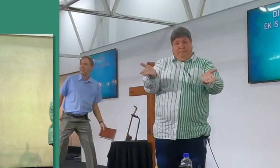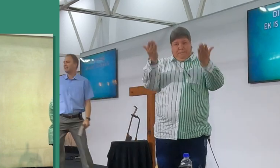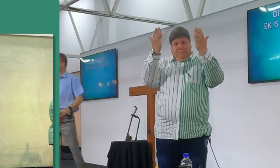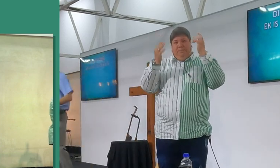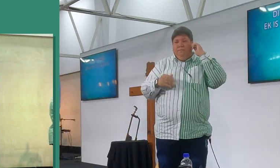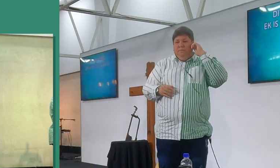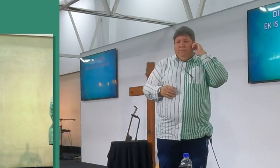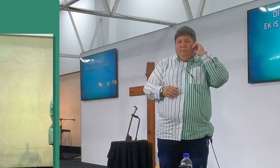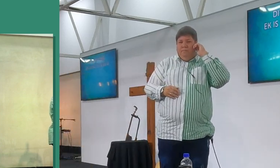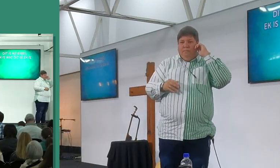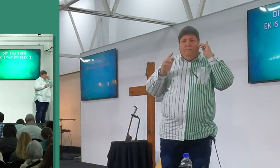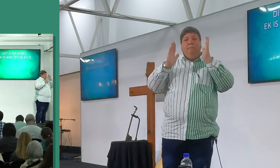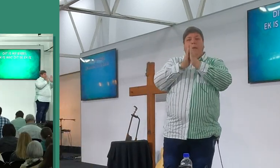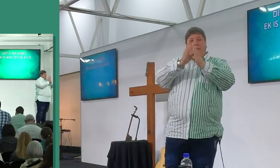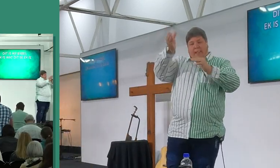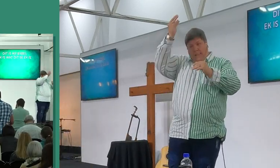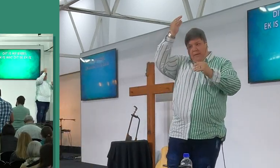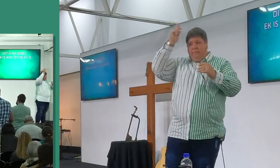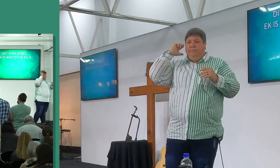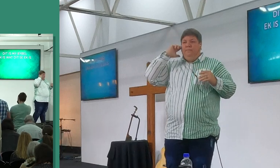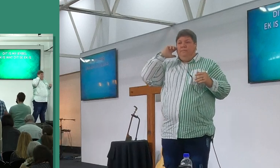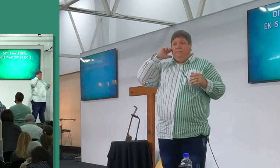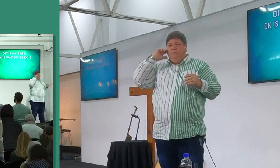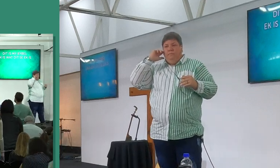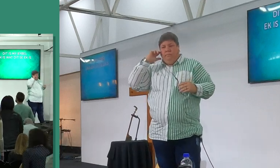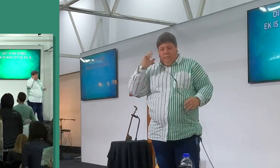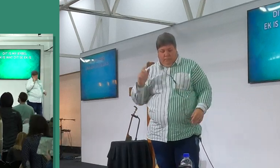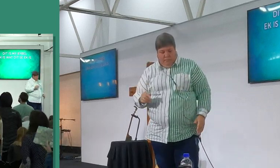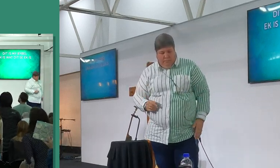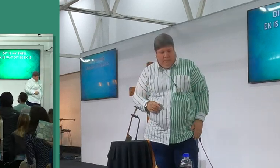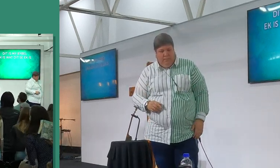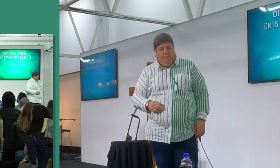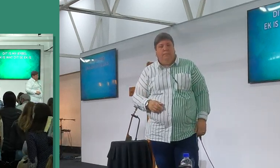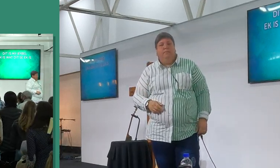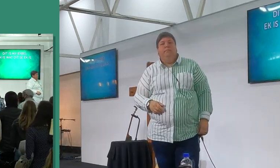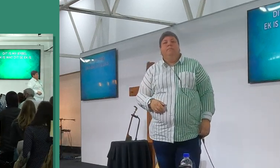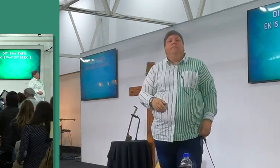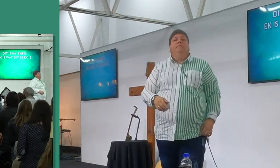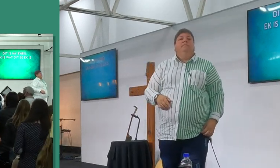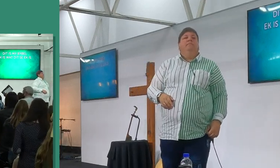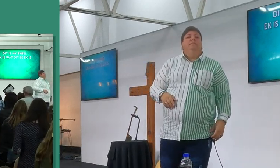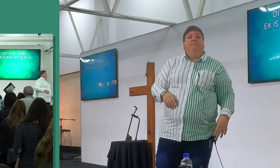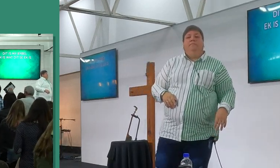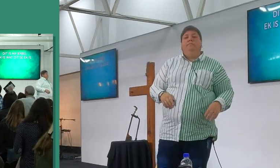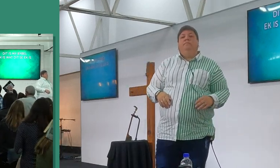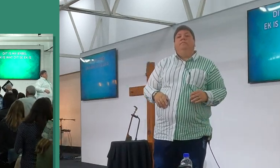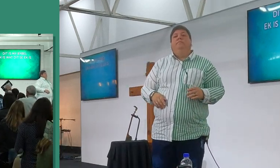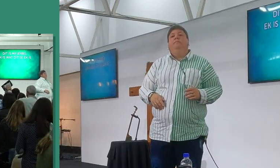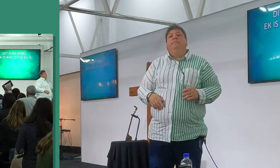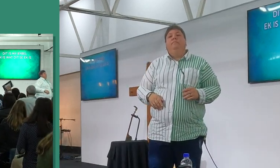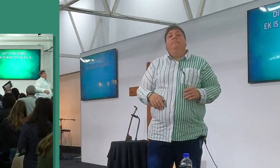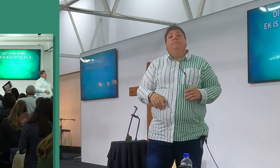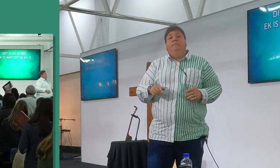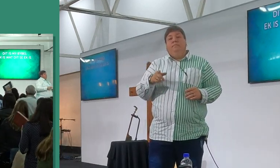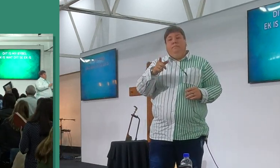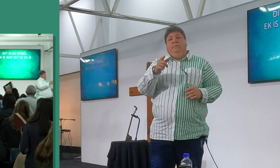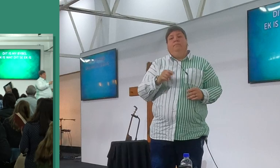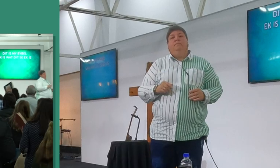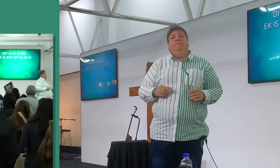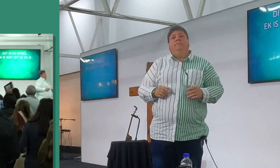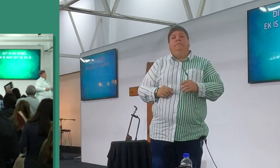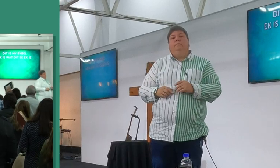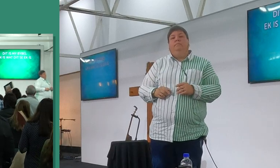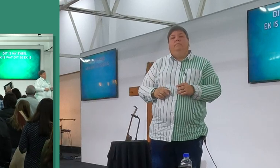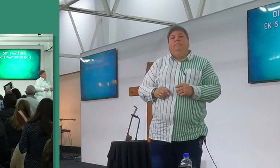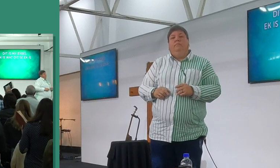op, staan lekker op, hou jou bybel lekker hoog in die licht, en dan praat ons een bykie saam, dis altyd vir my voorrecht, ons probeer rarig, hierdie gemeente